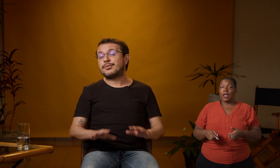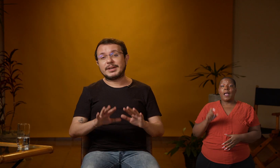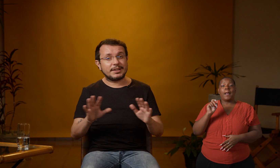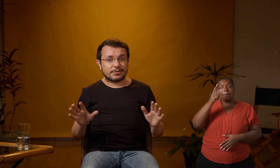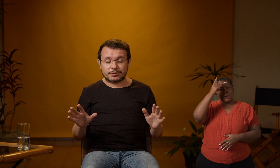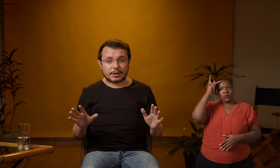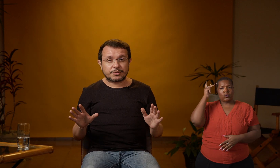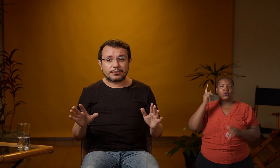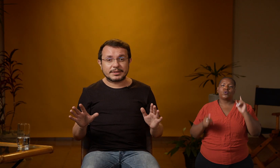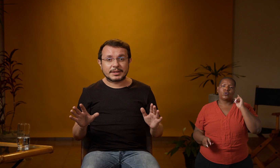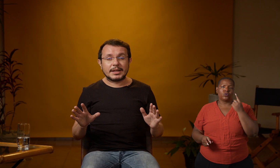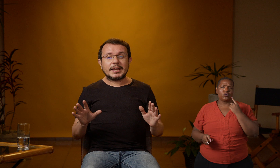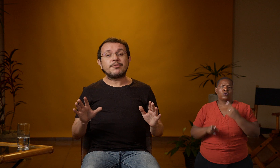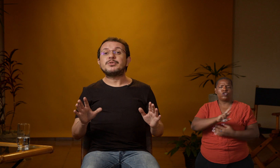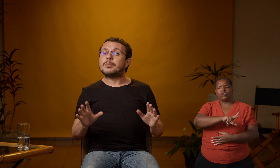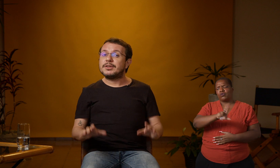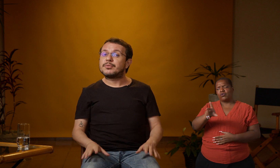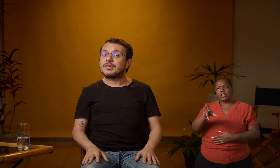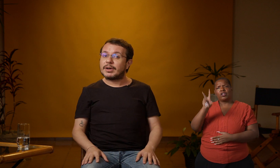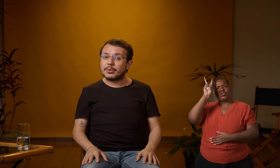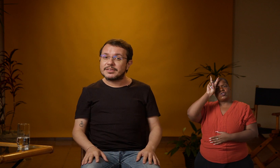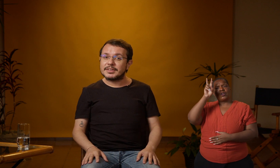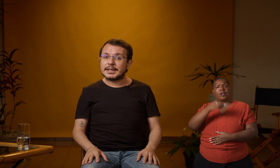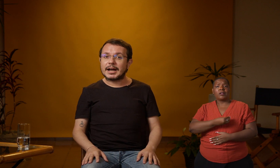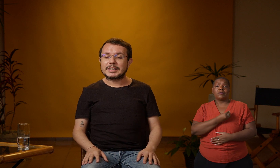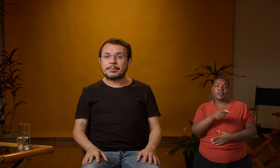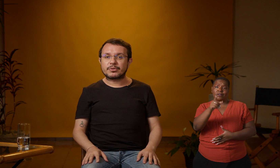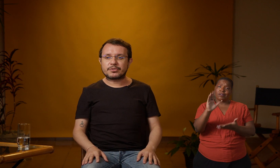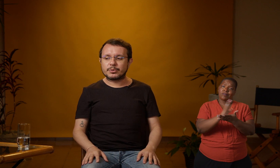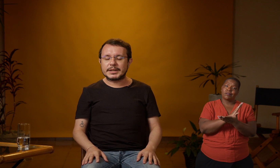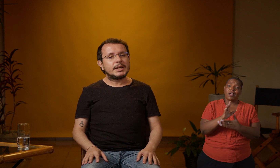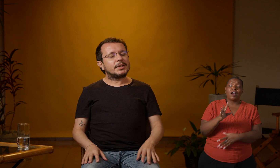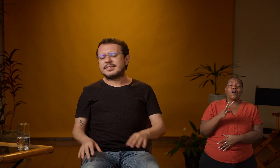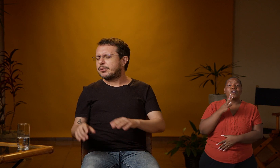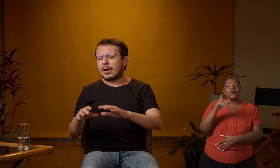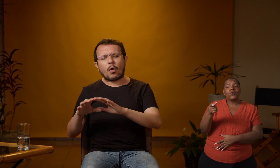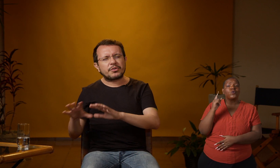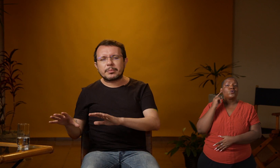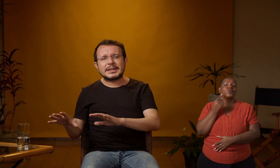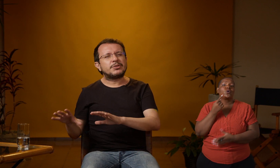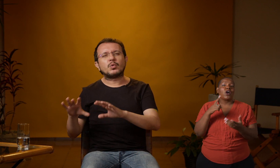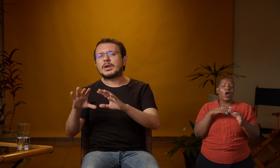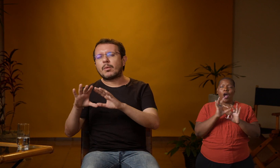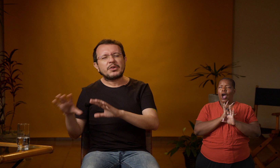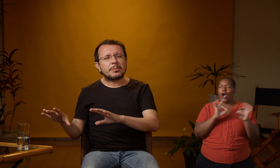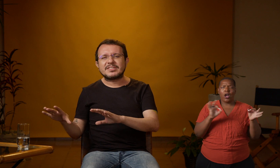diferentes histórias de vida. Eventualmente, você vai conhecer aquela pessoa surda que tem uma ótima leitura, uma ótima